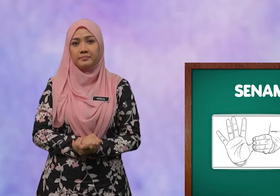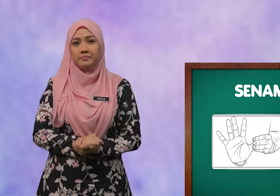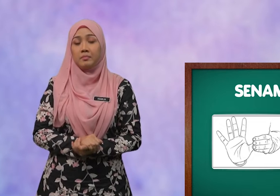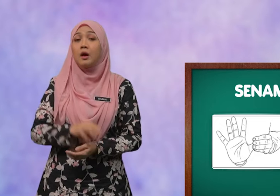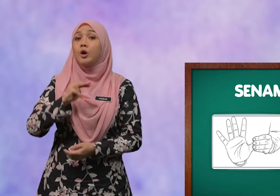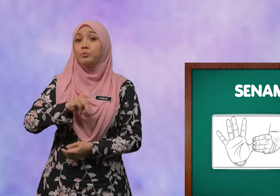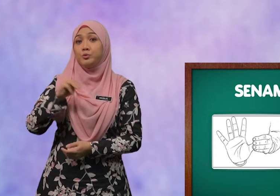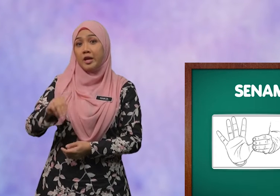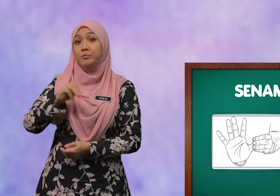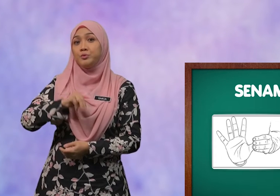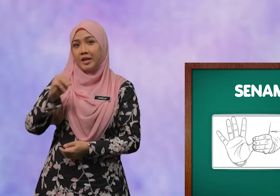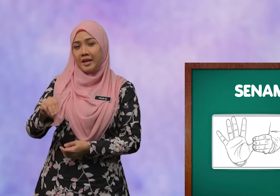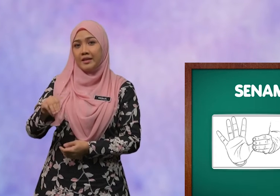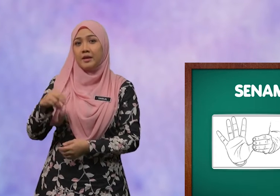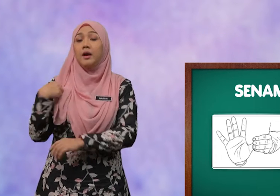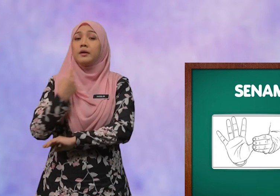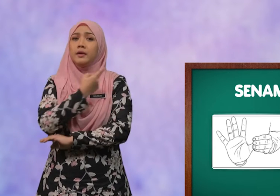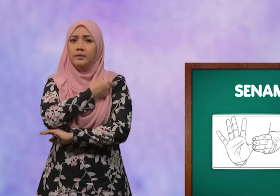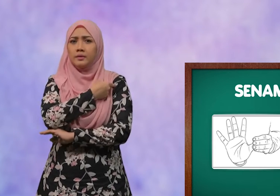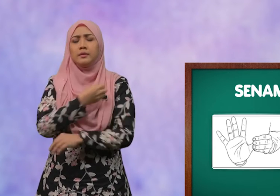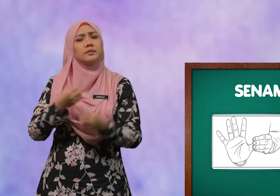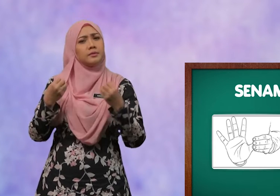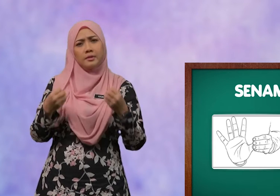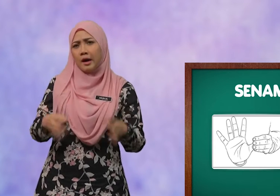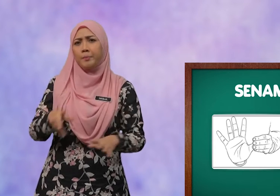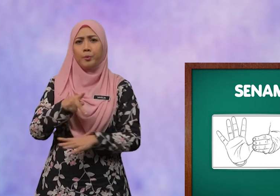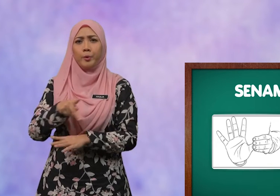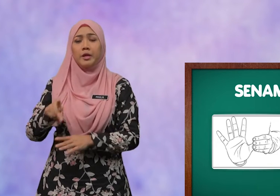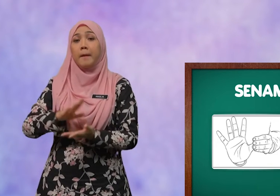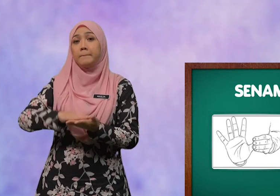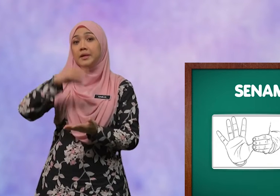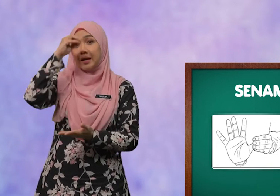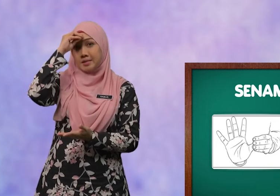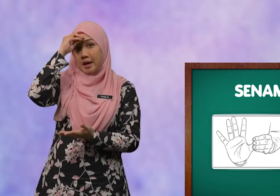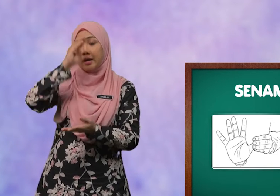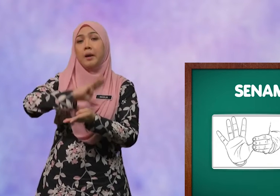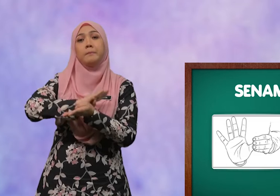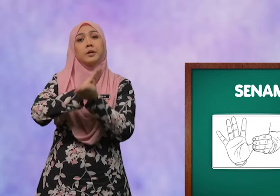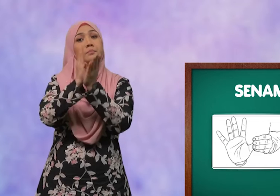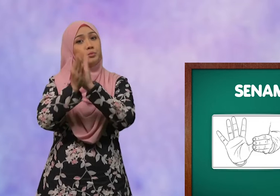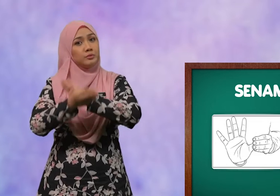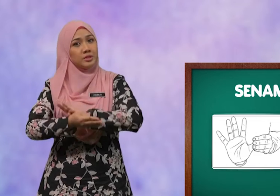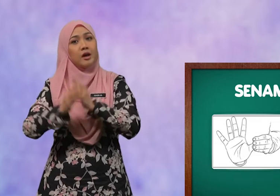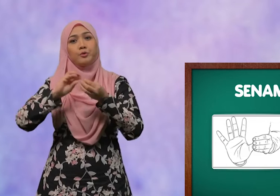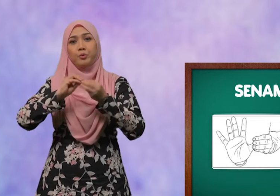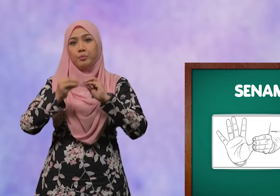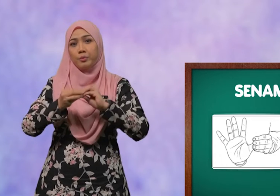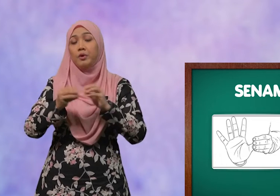Murid-murid Murid Kita telahpun Belajar Membundar nombor